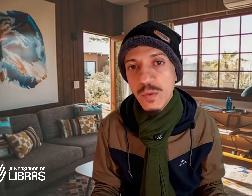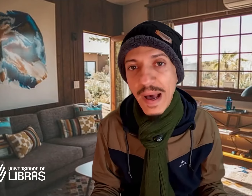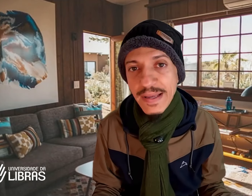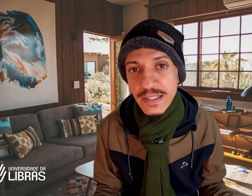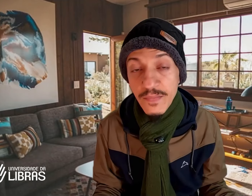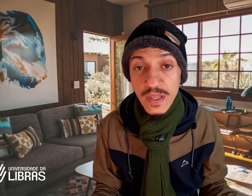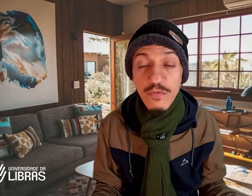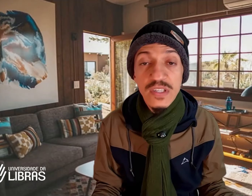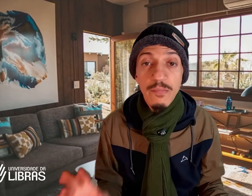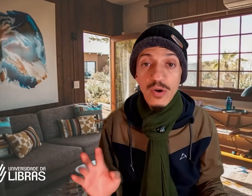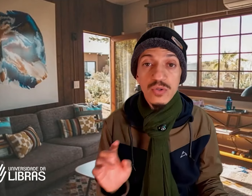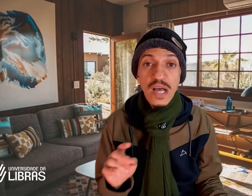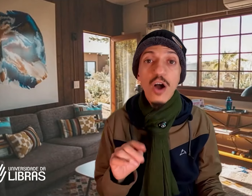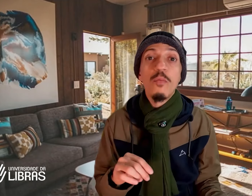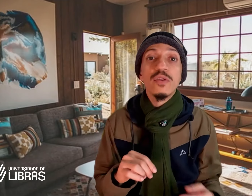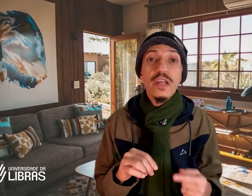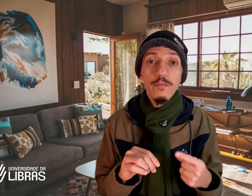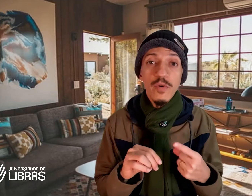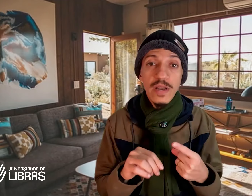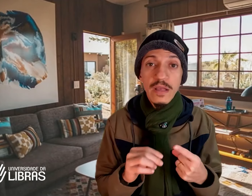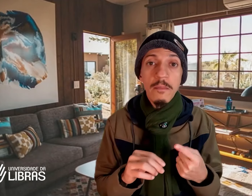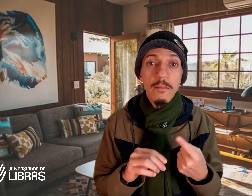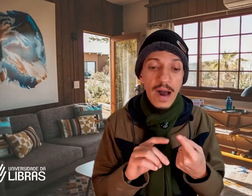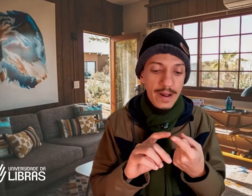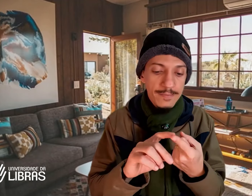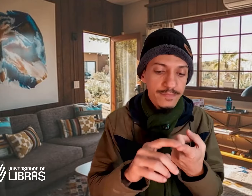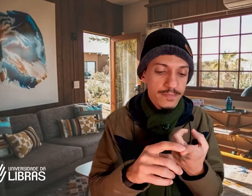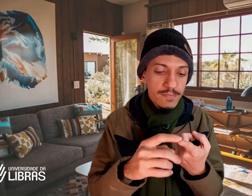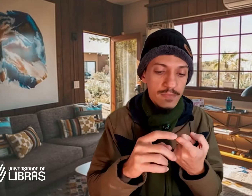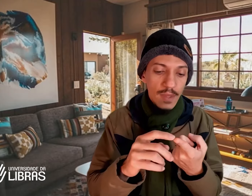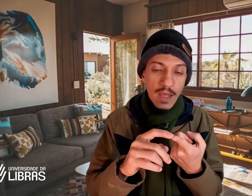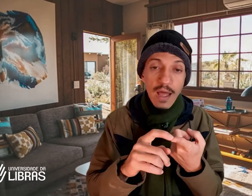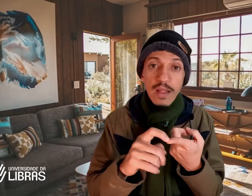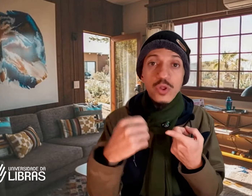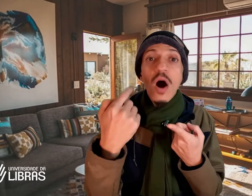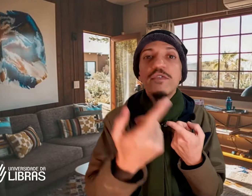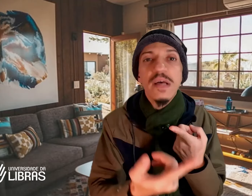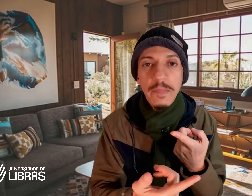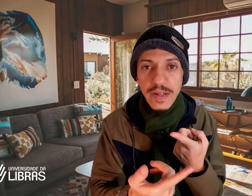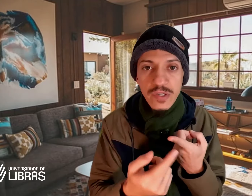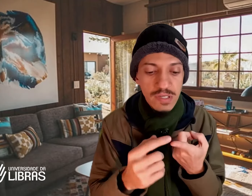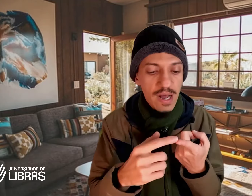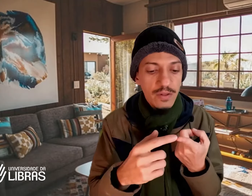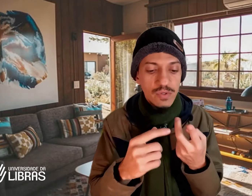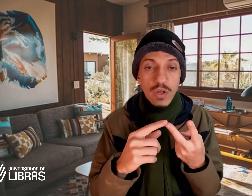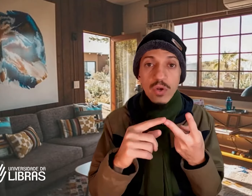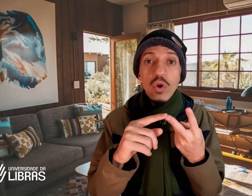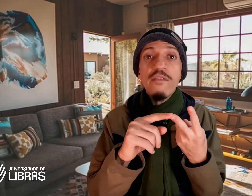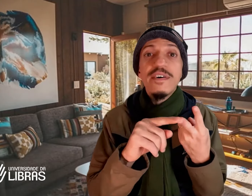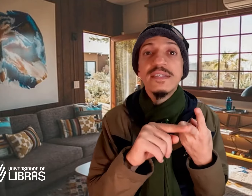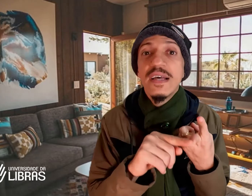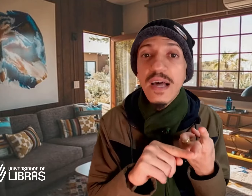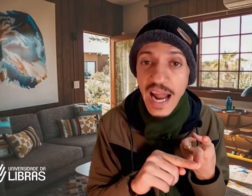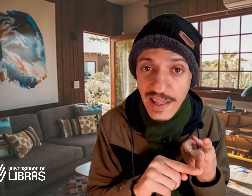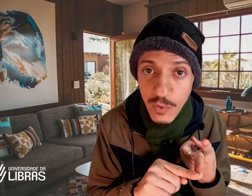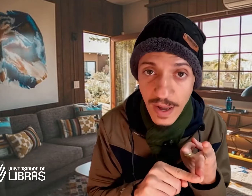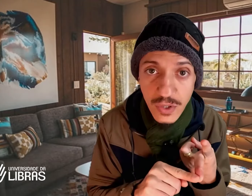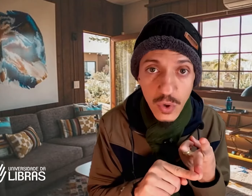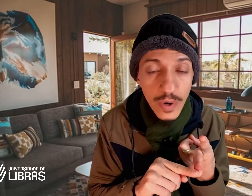país, que você pode usar como trampolim para novos aprendizados, novas graduações